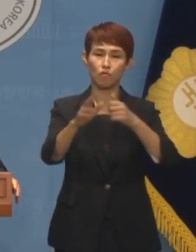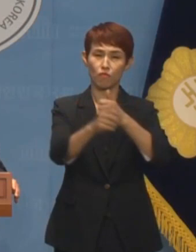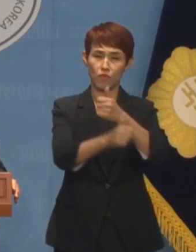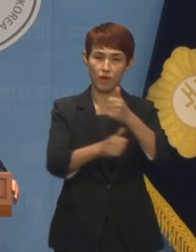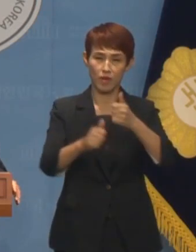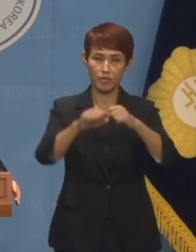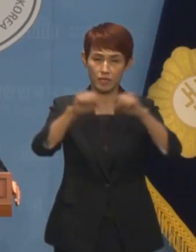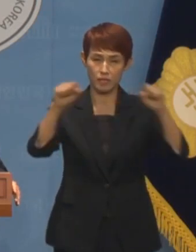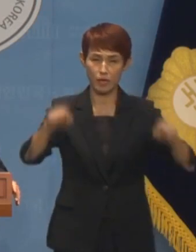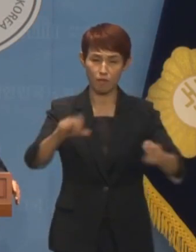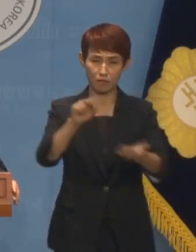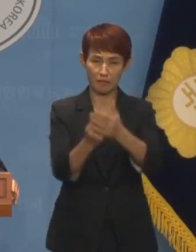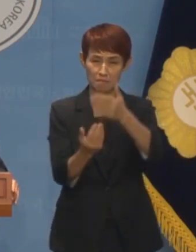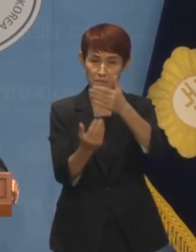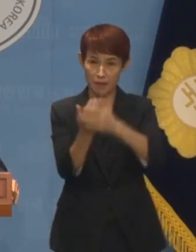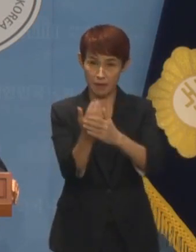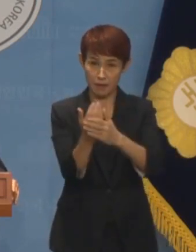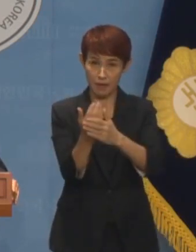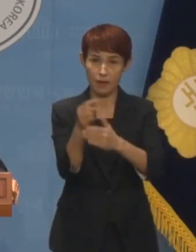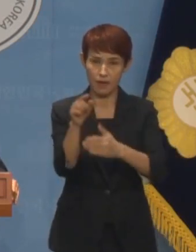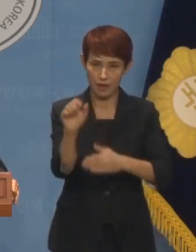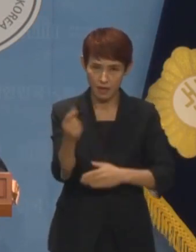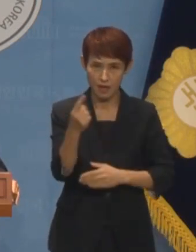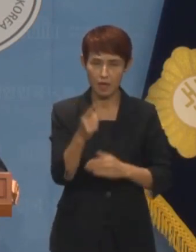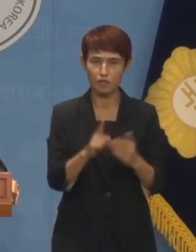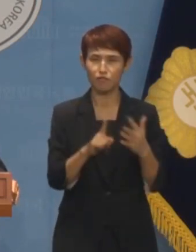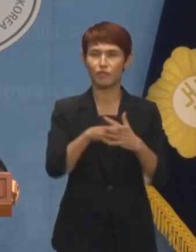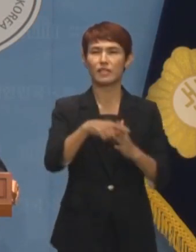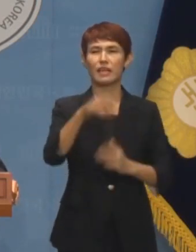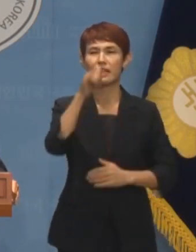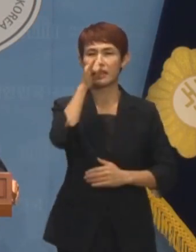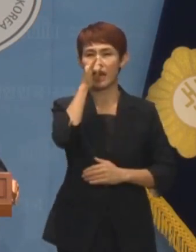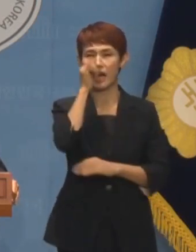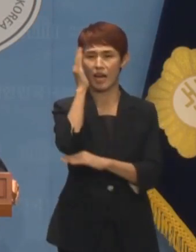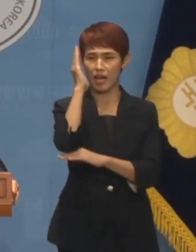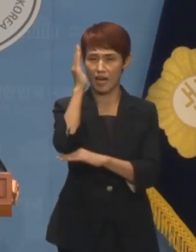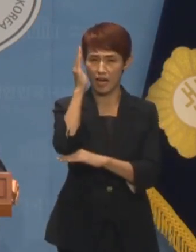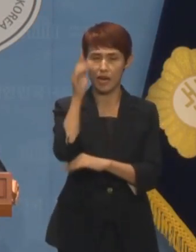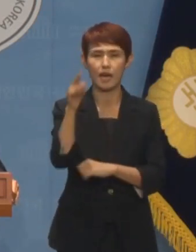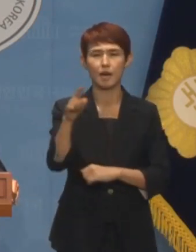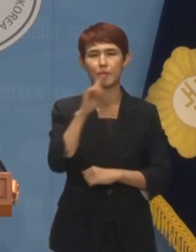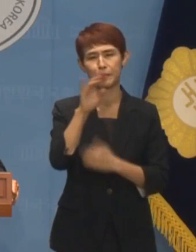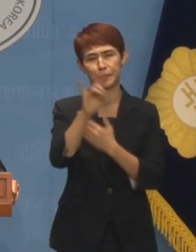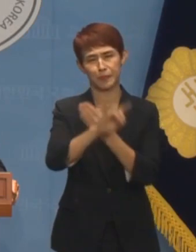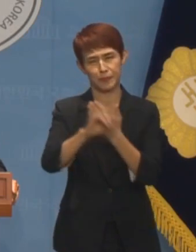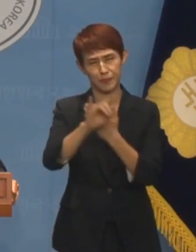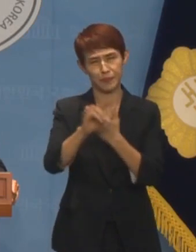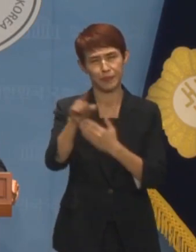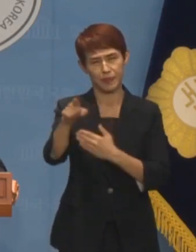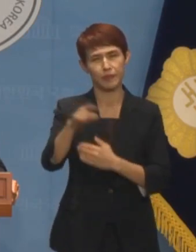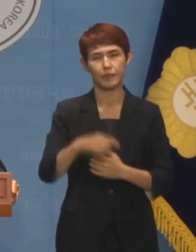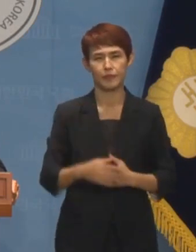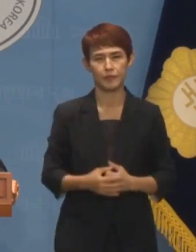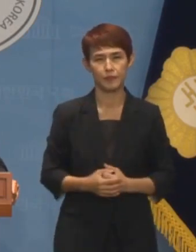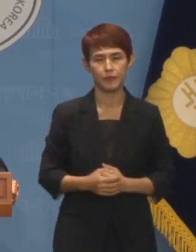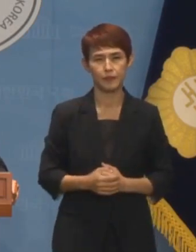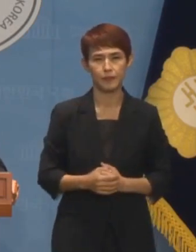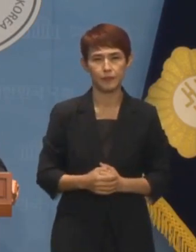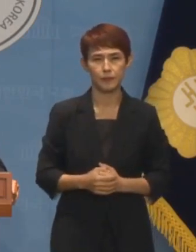것이 드러날 위기에 처하자 유출 운운하는 상투적 수법으로 핑계거리를 찾는 것에 불과합니다.